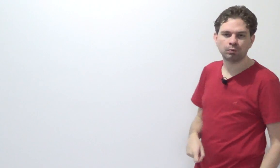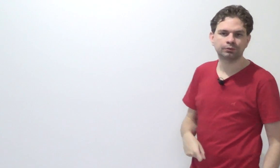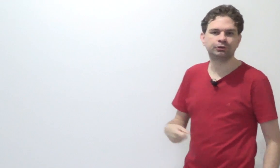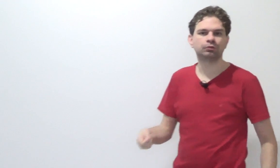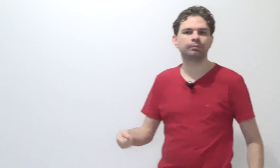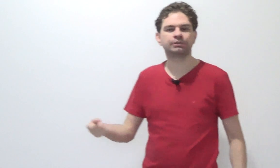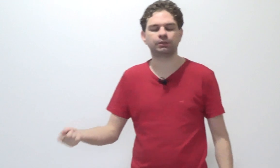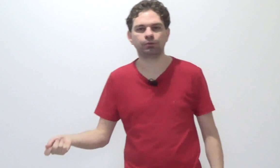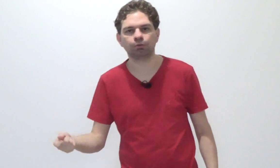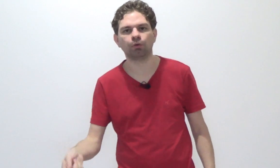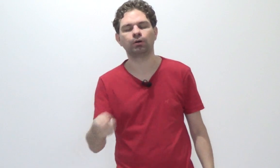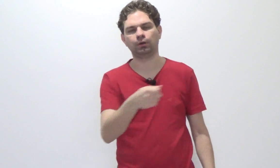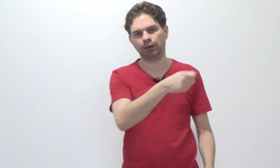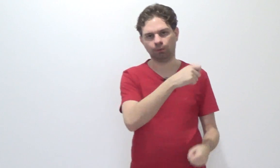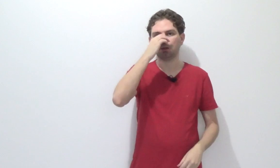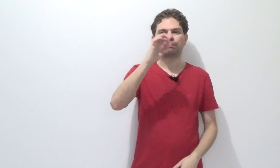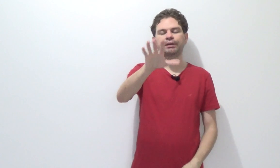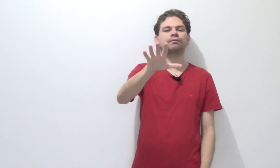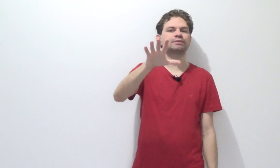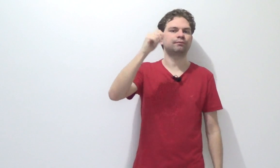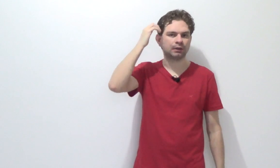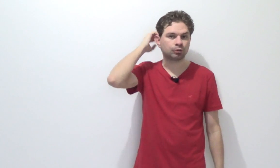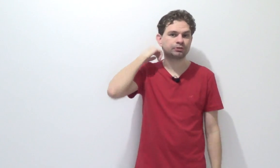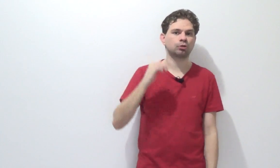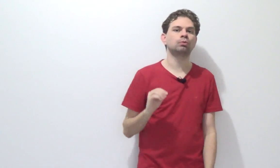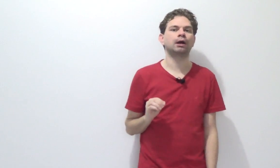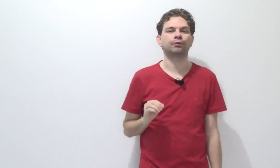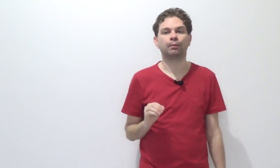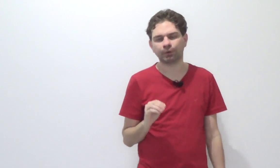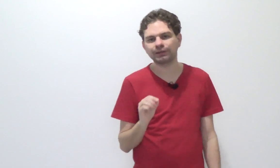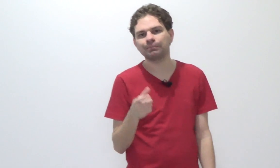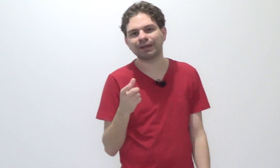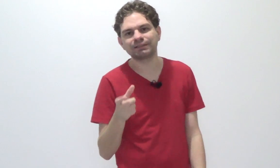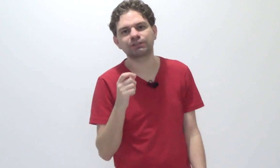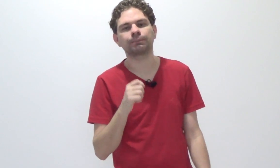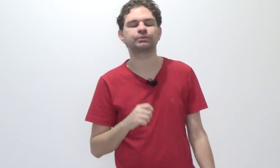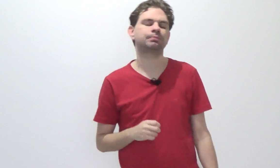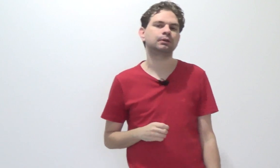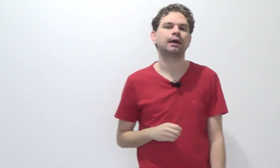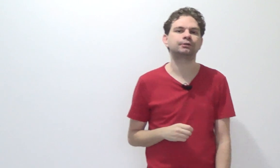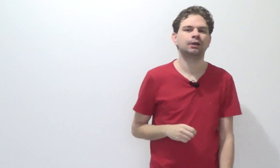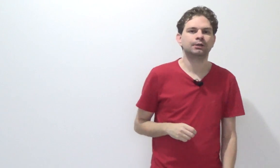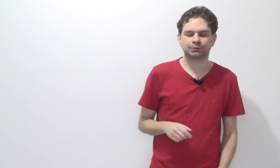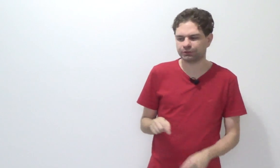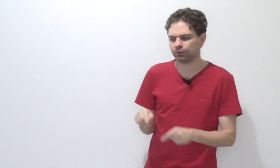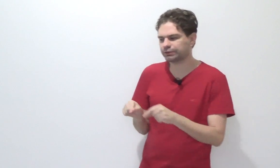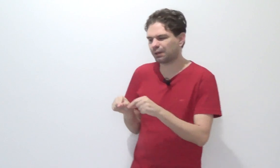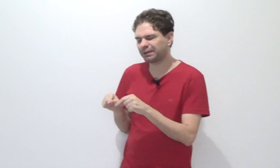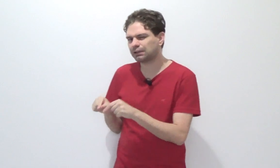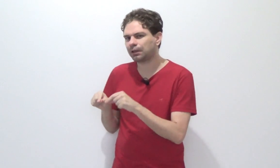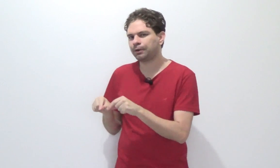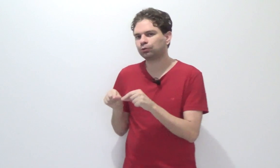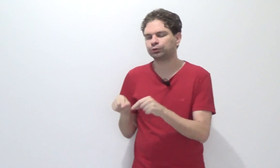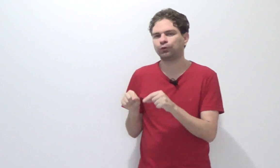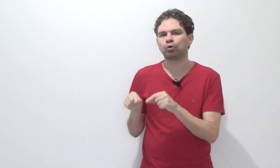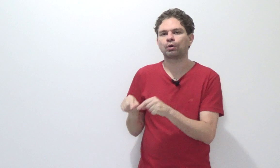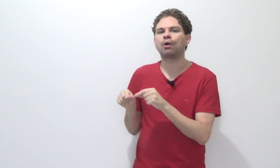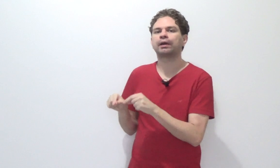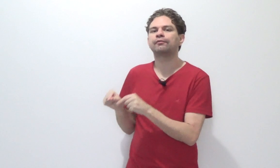de domicílio do réu. Por que você fala em domicílio do réu, Dom? Porque também existe essa possibilidade. Se você não sabe exatamente onde foi o local que a